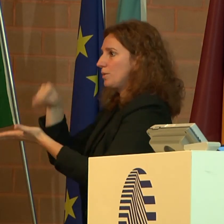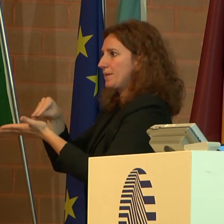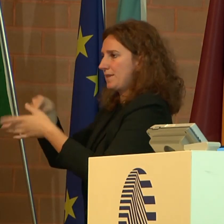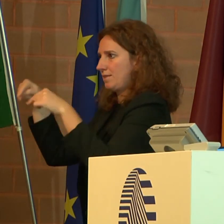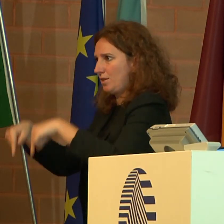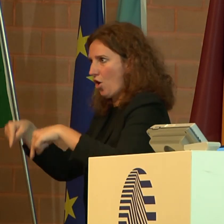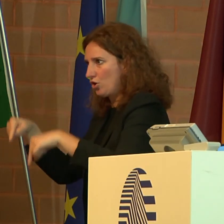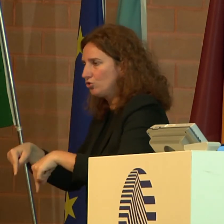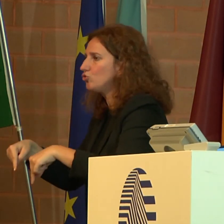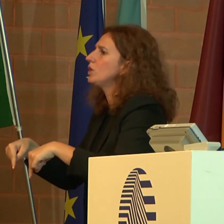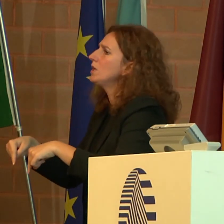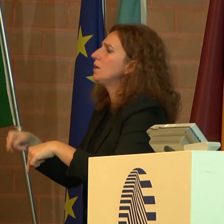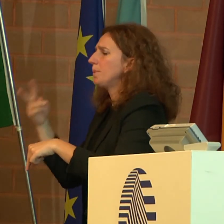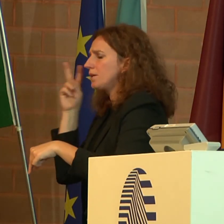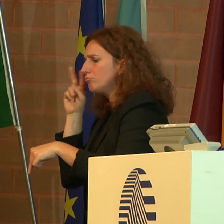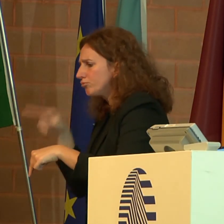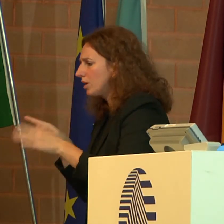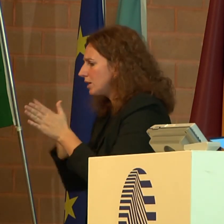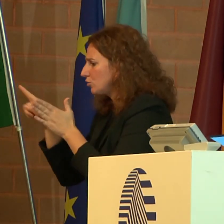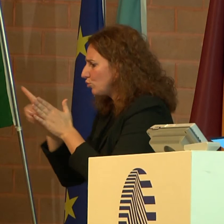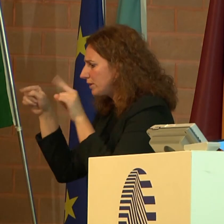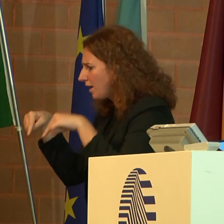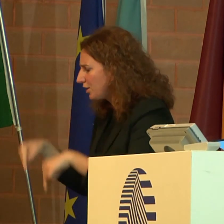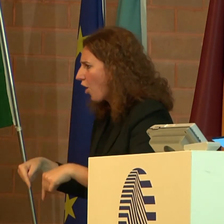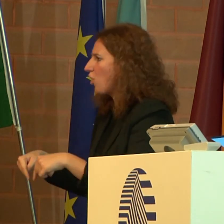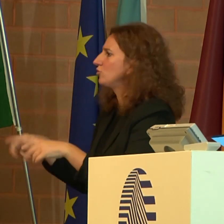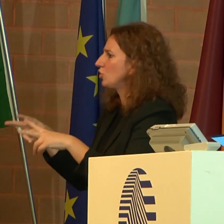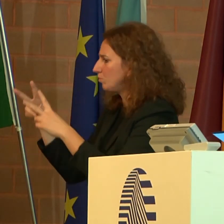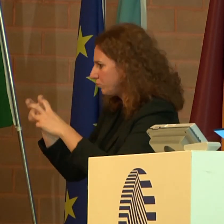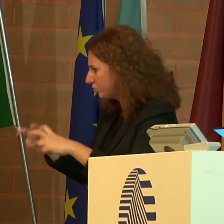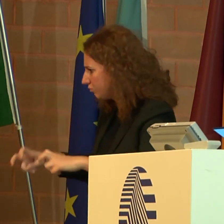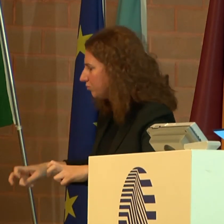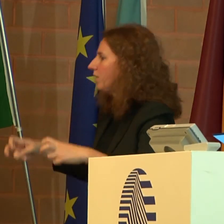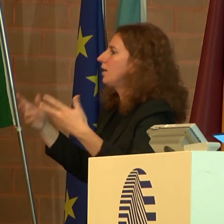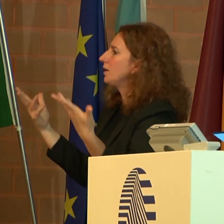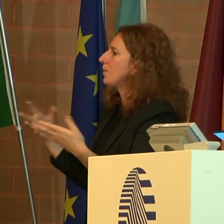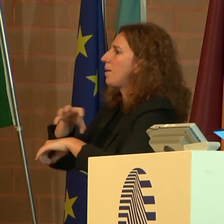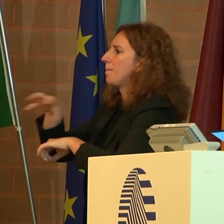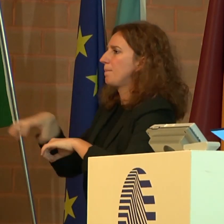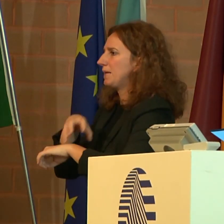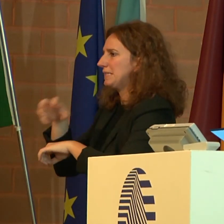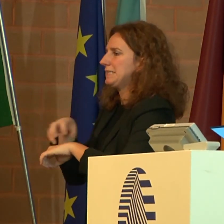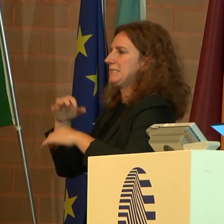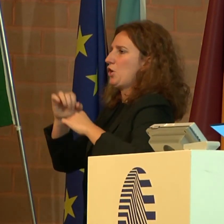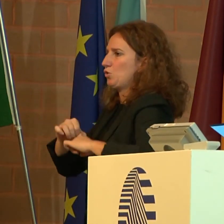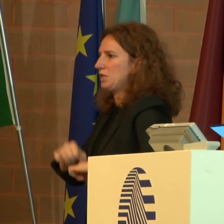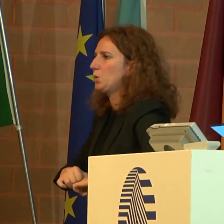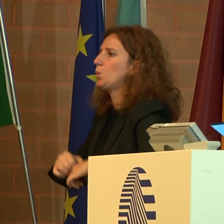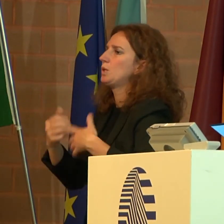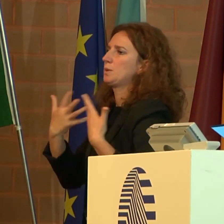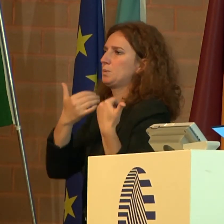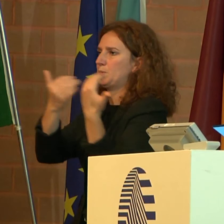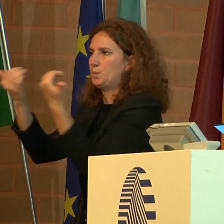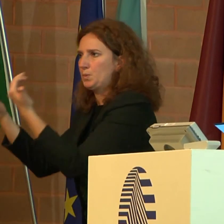analizzare quanto oggi avete elaborato. Con questi sentimenti, a nome suo e del Ministero della Salute, porgo un